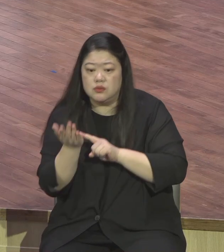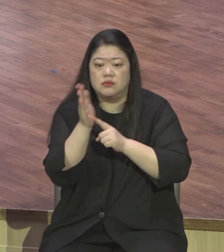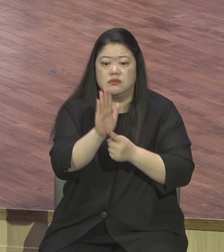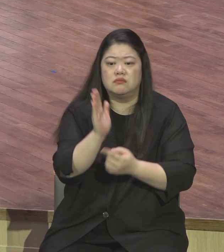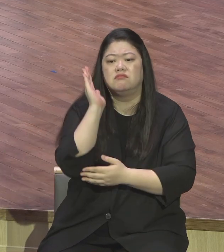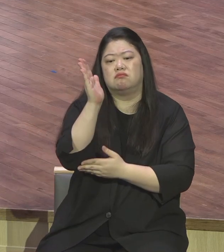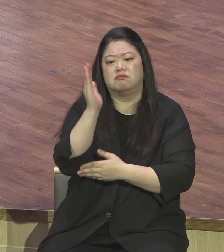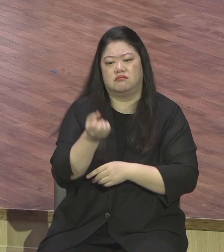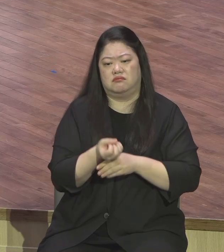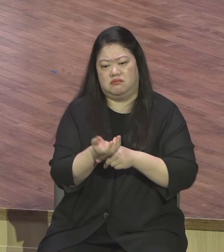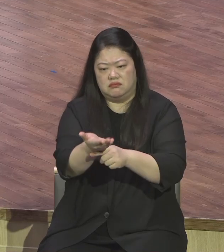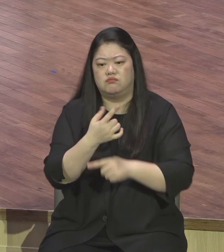감사하는 사람